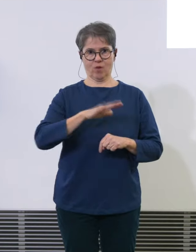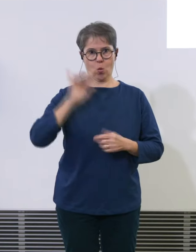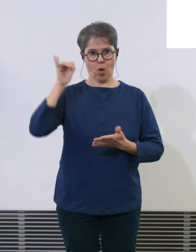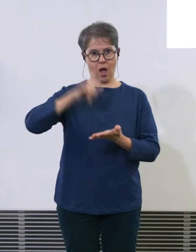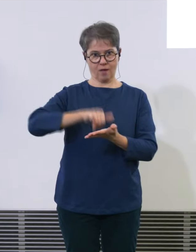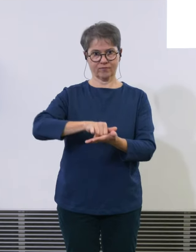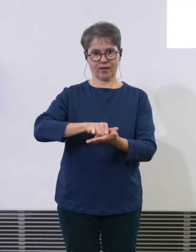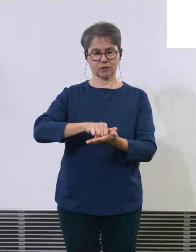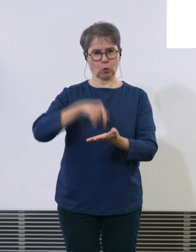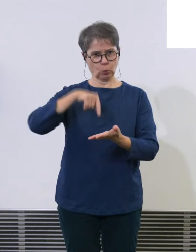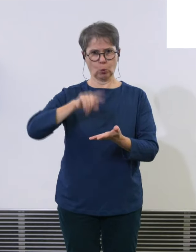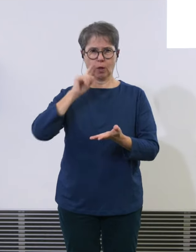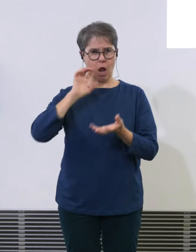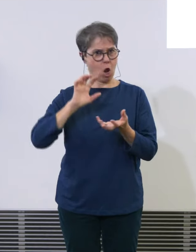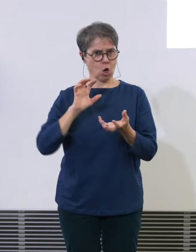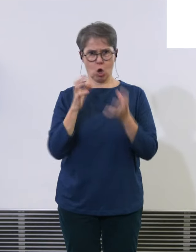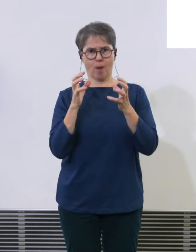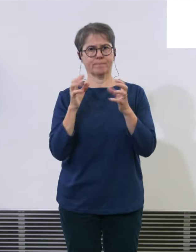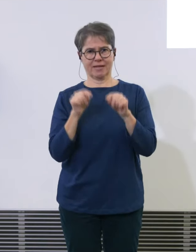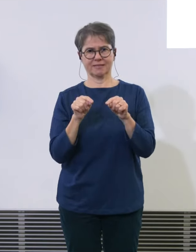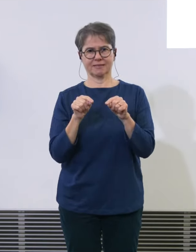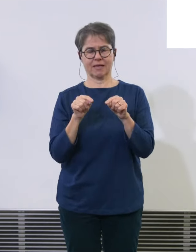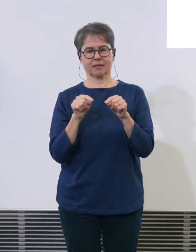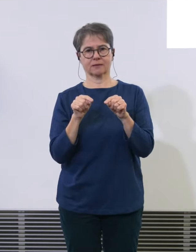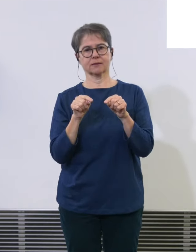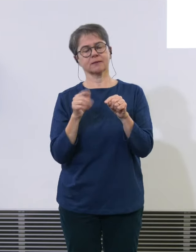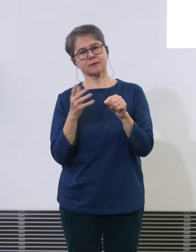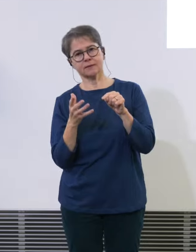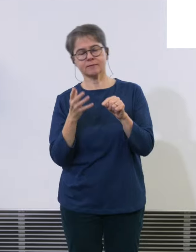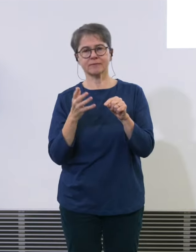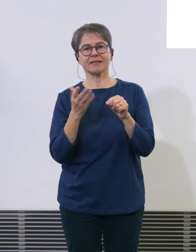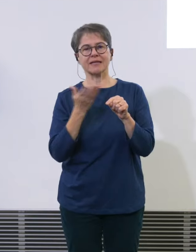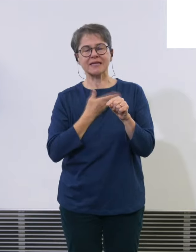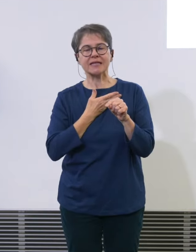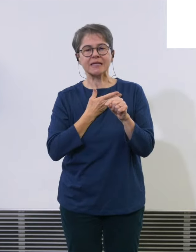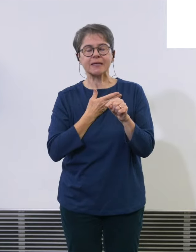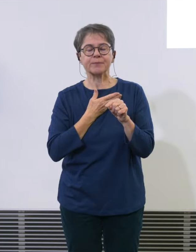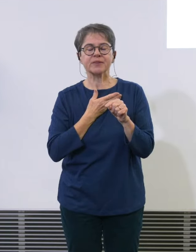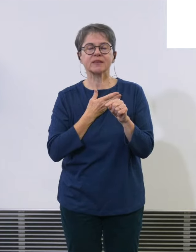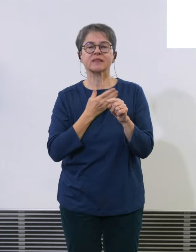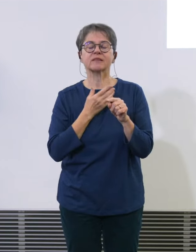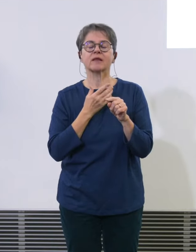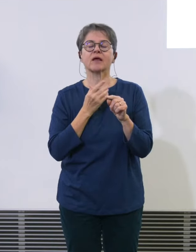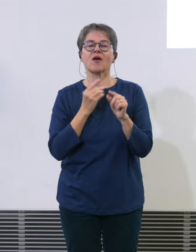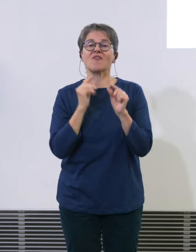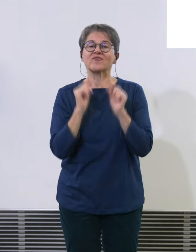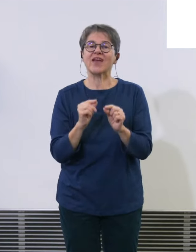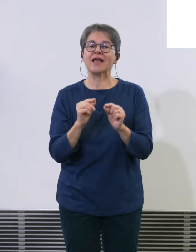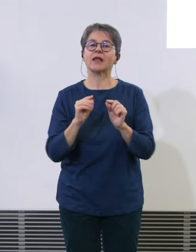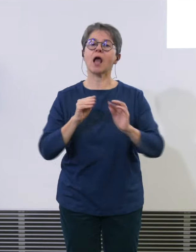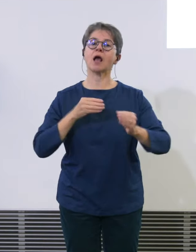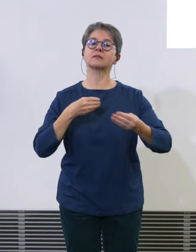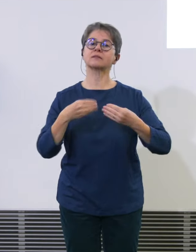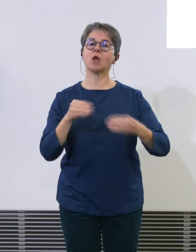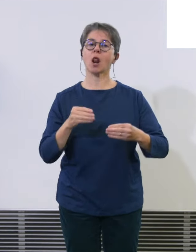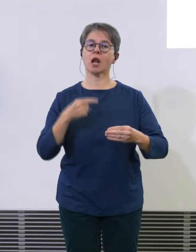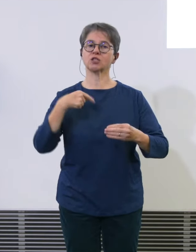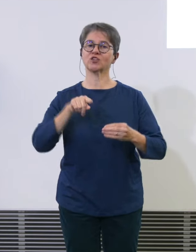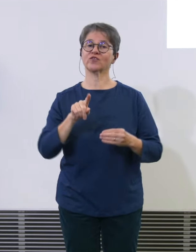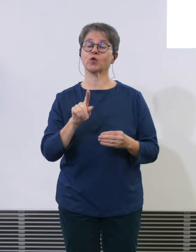auch eine mindere, geringe Fehlertoleranz, weil die Komplexität so hoch ist. Und das heisst